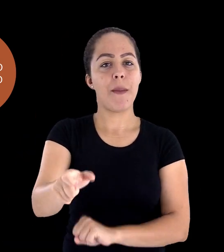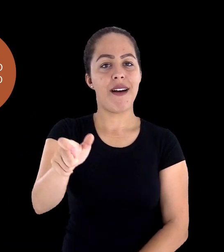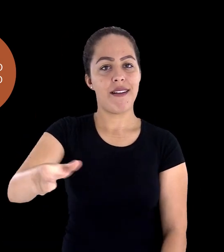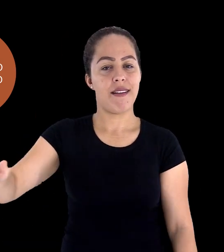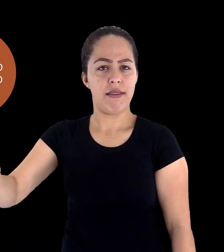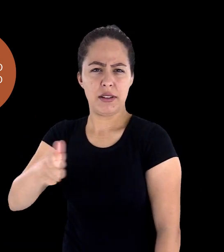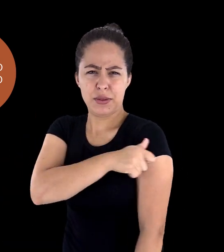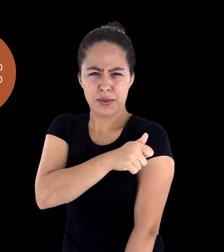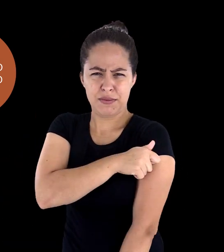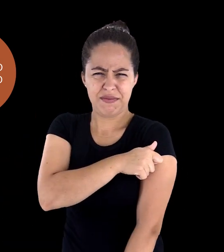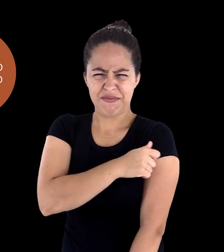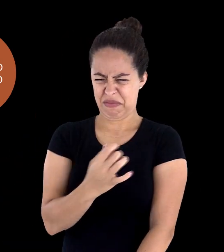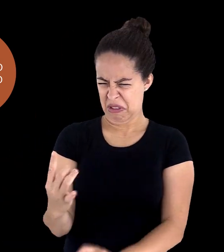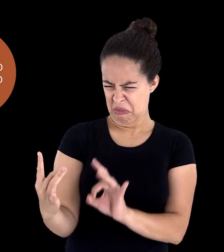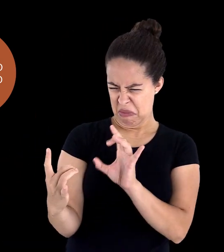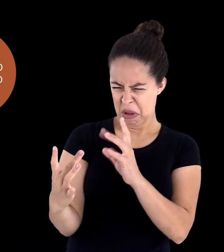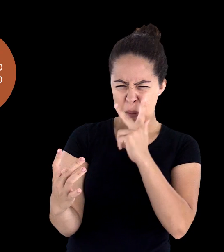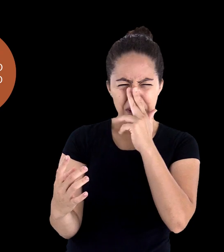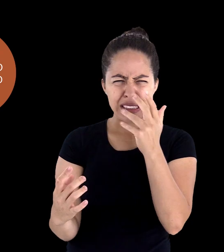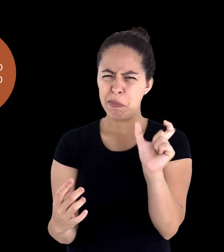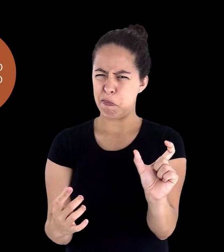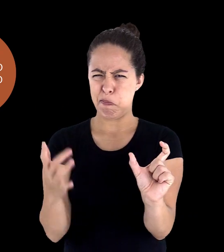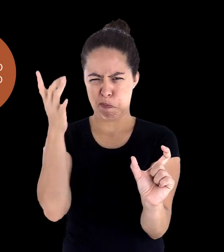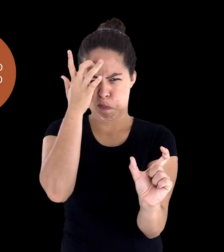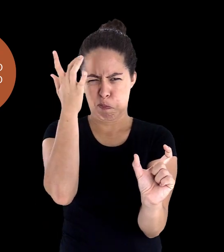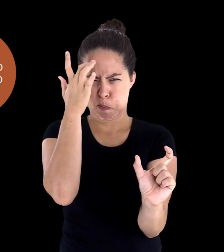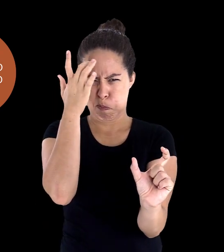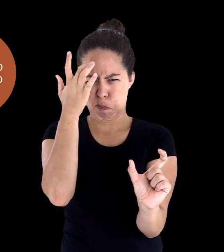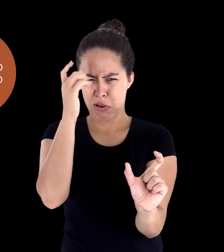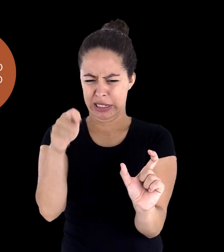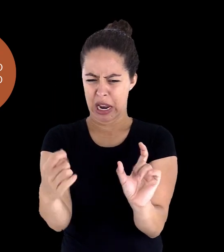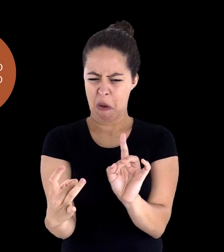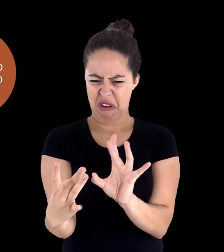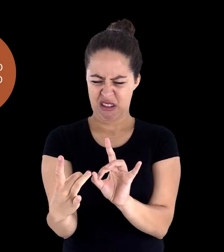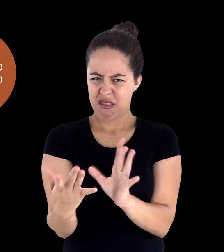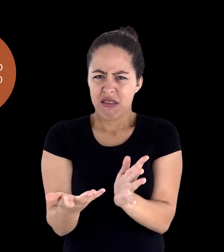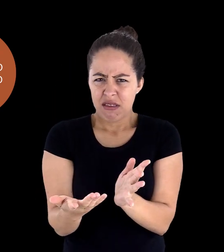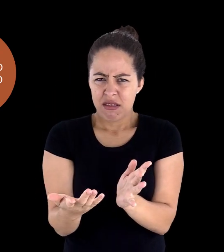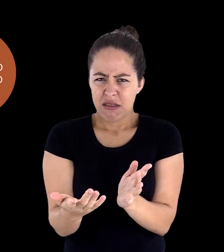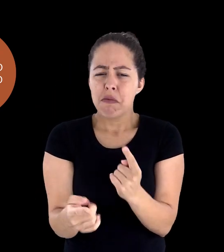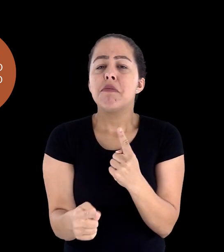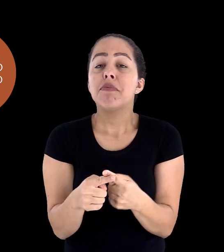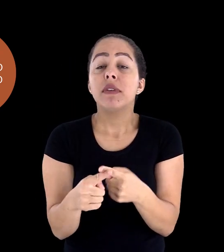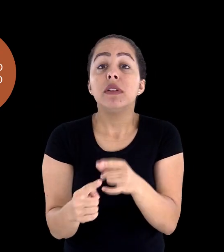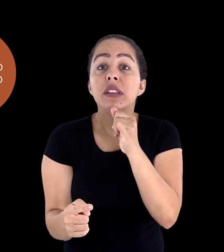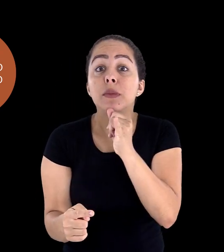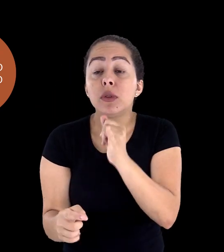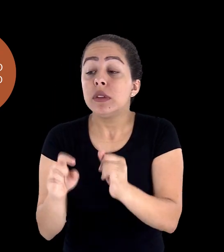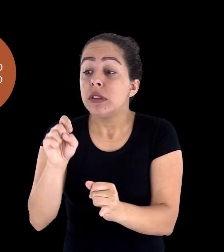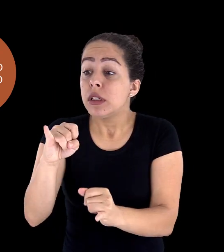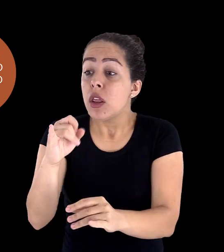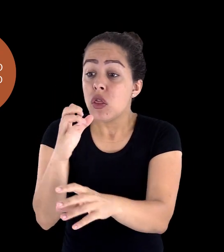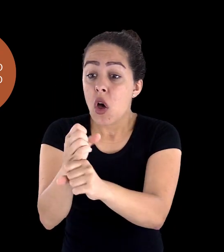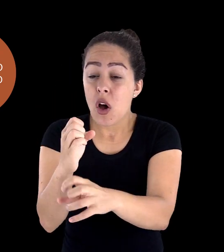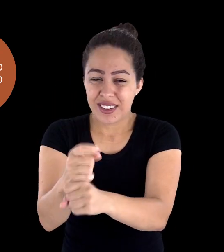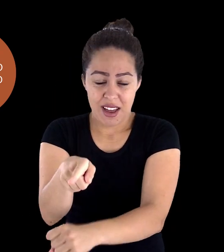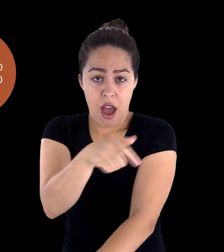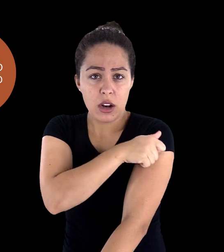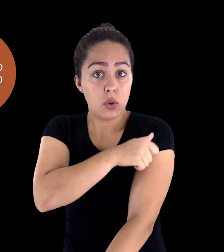isso mesmo, é muito ruim para o aluno quando ele recebe uma nota com desconto de nota e ele não tem